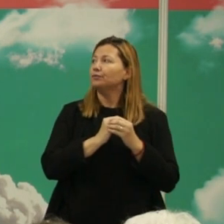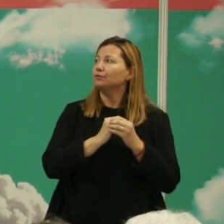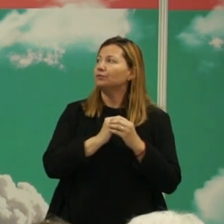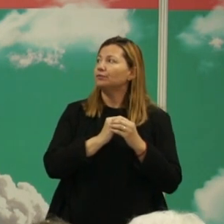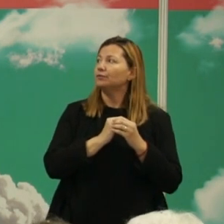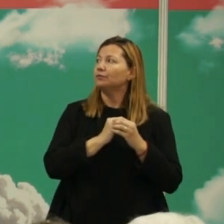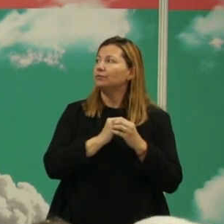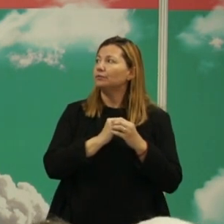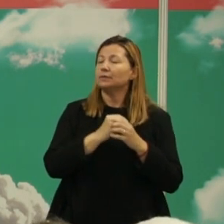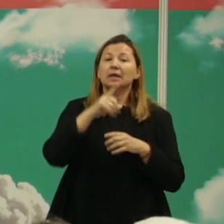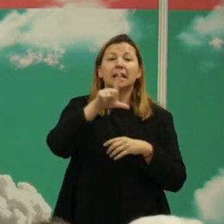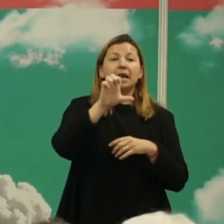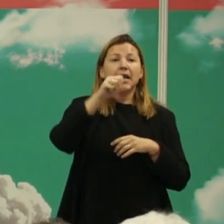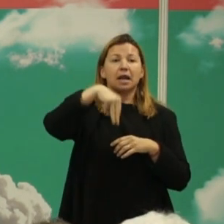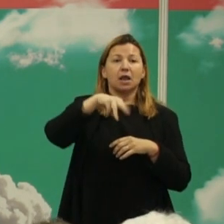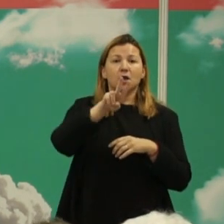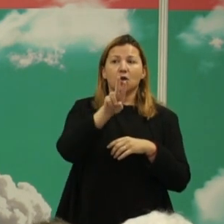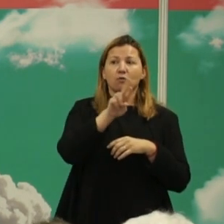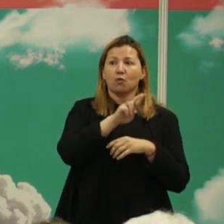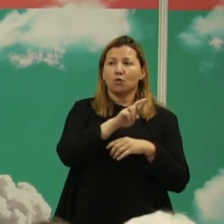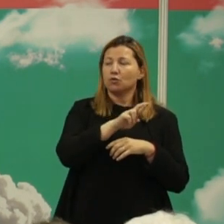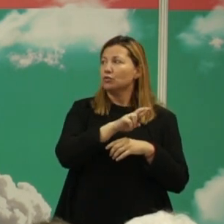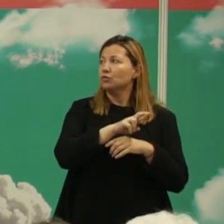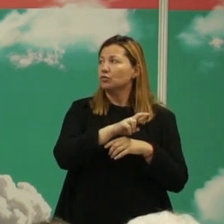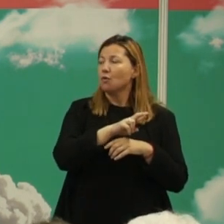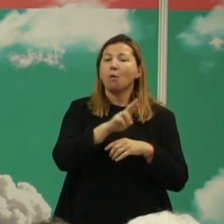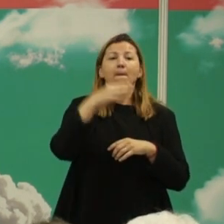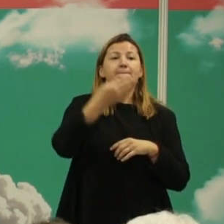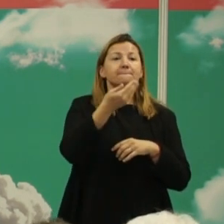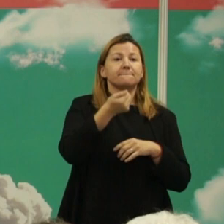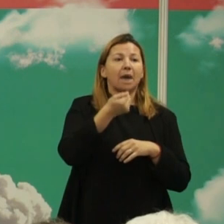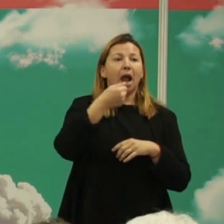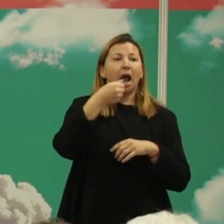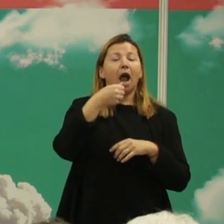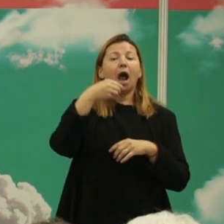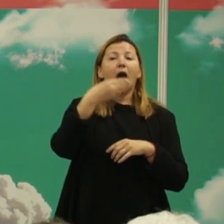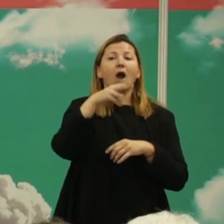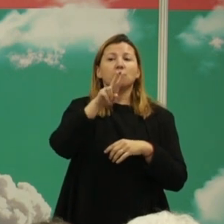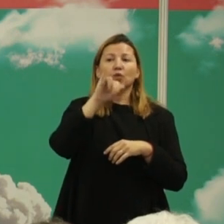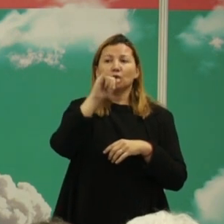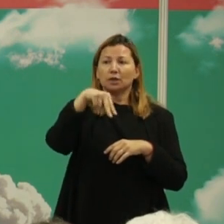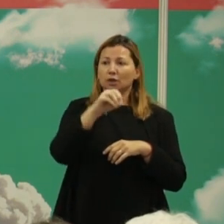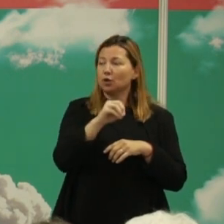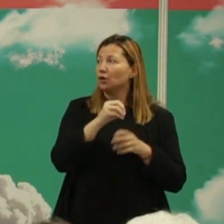bueno lemures aquí un babuino el sifaka que es un mono